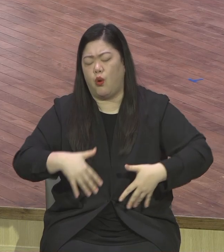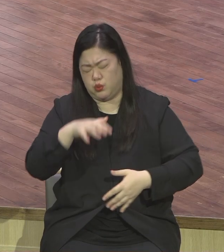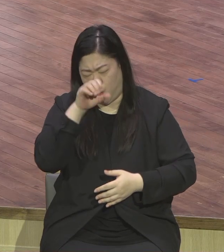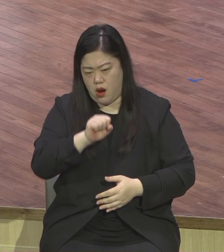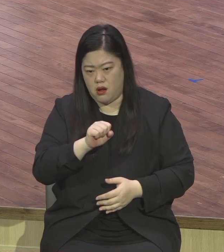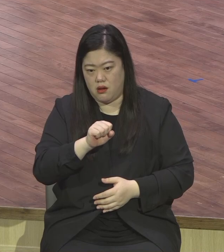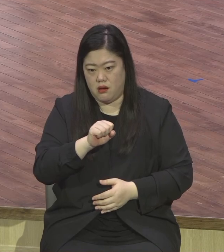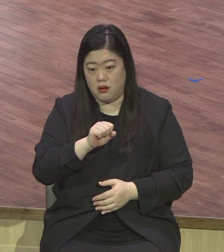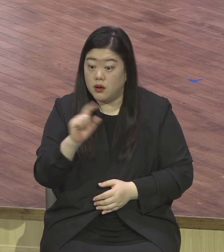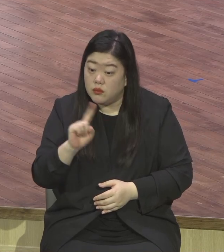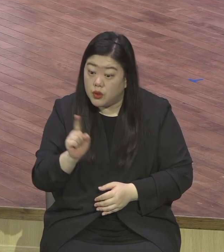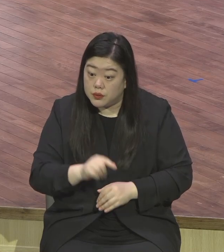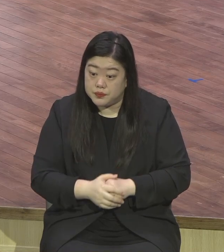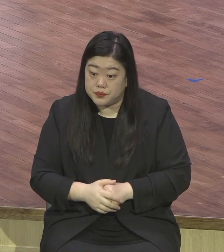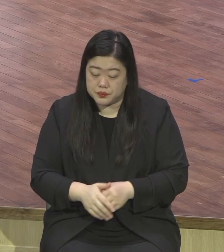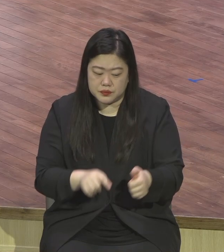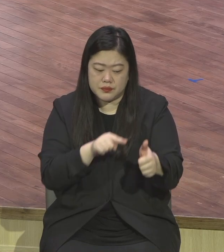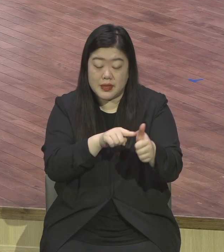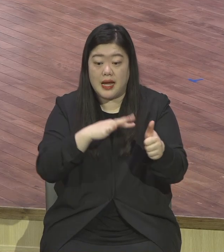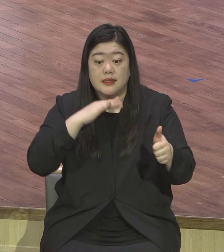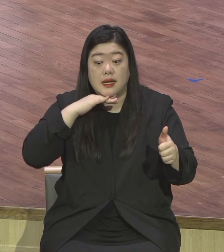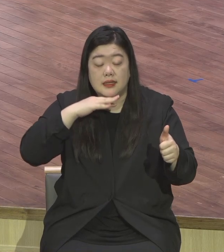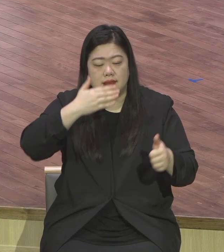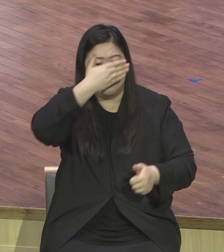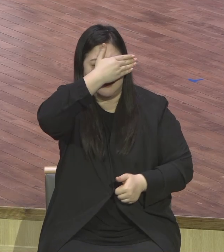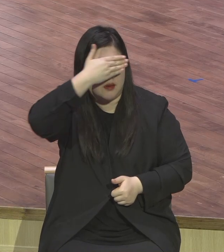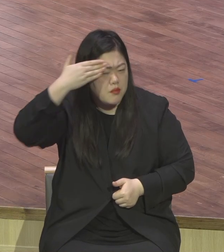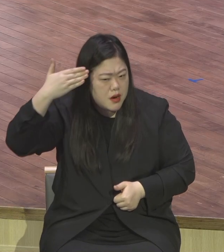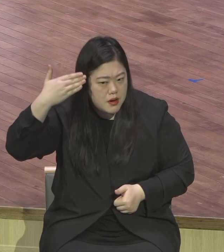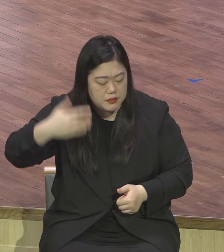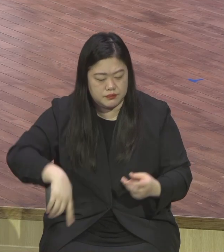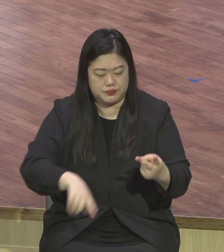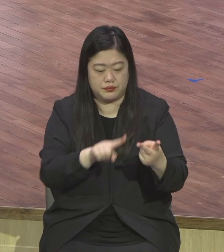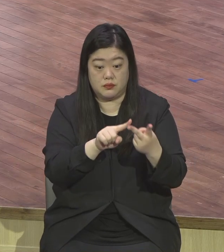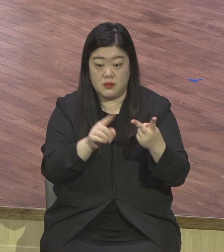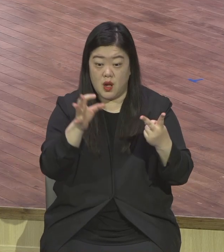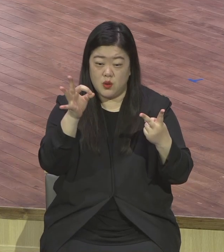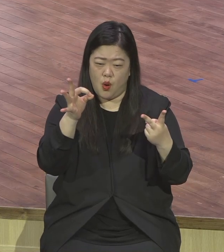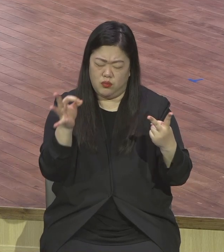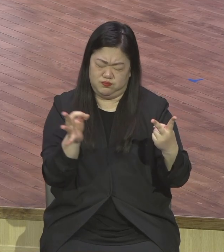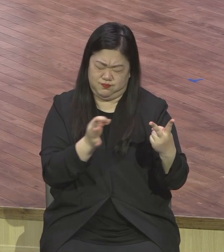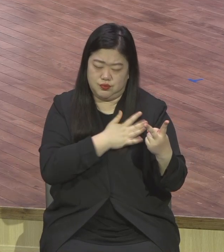본문에 보면 이 사람이 청년이었고 재물이 많은 사람이라고 밝히고 있어요.